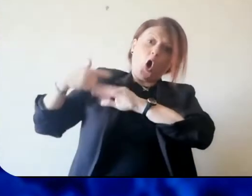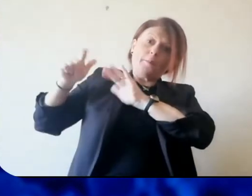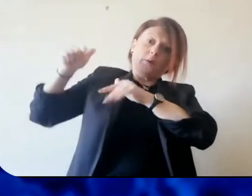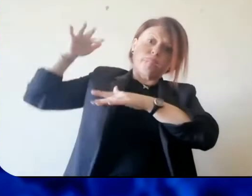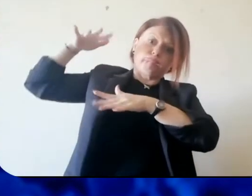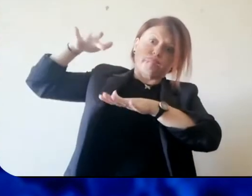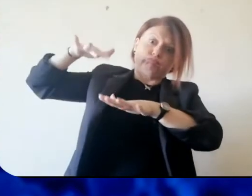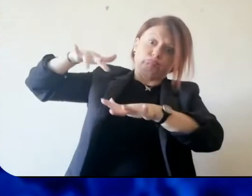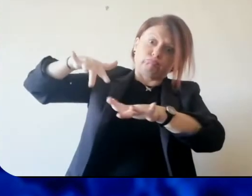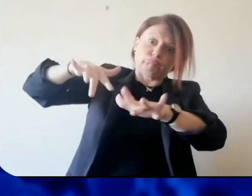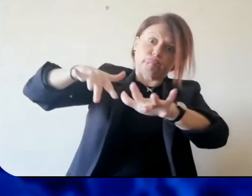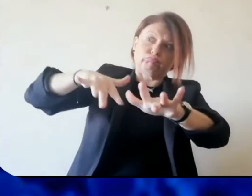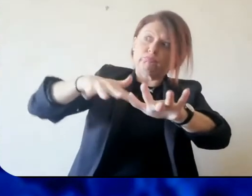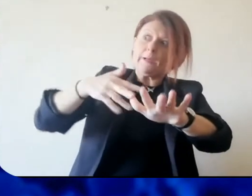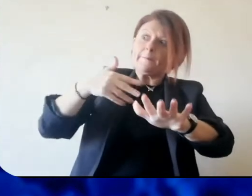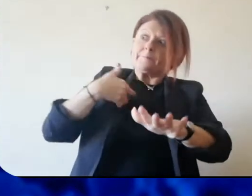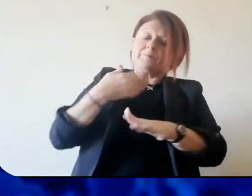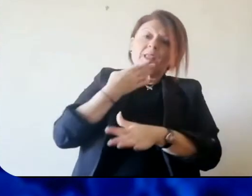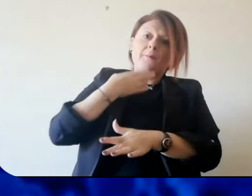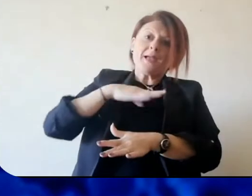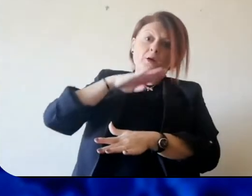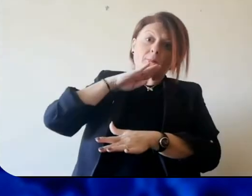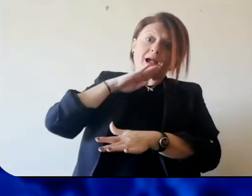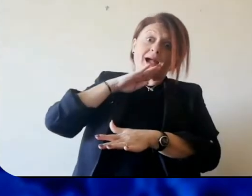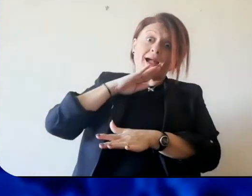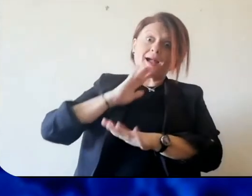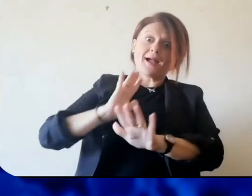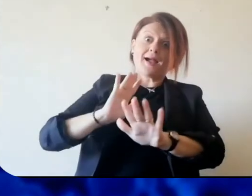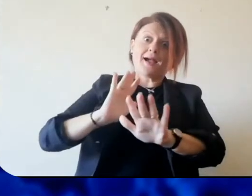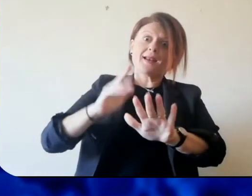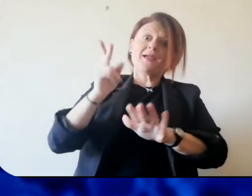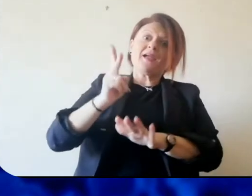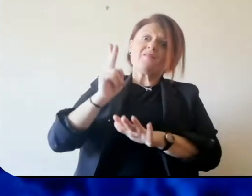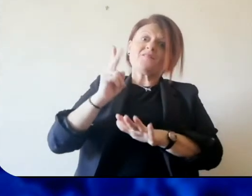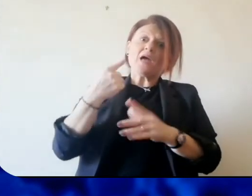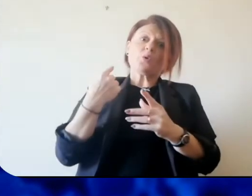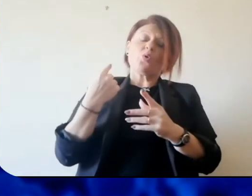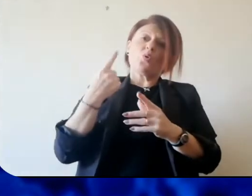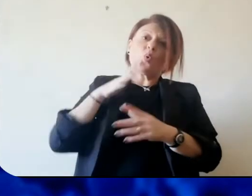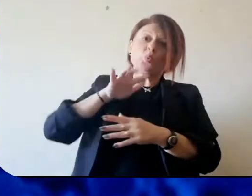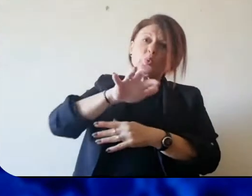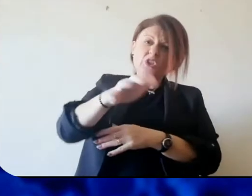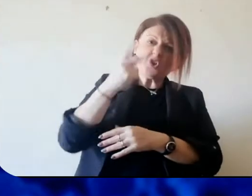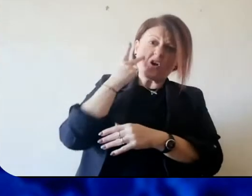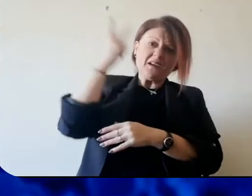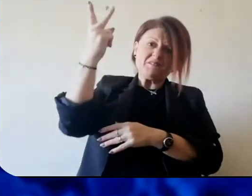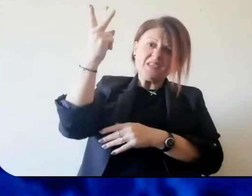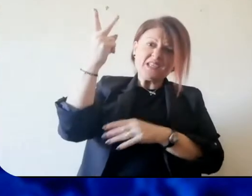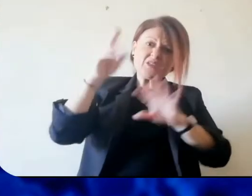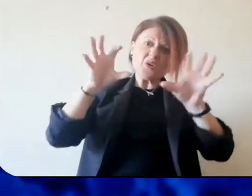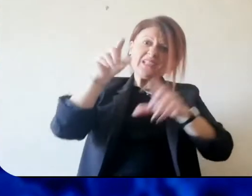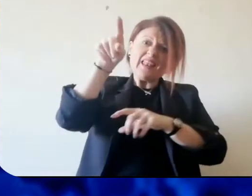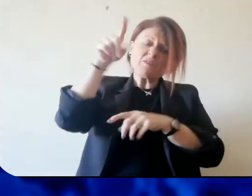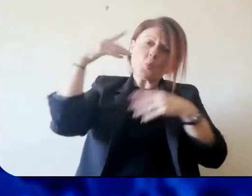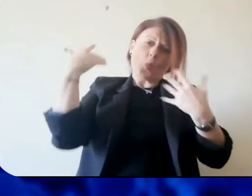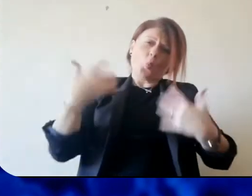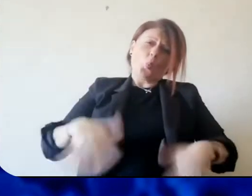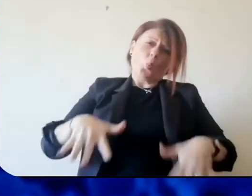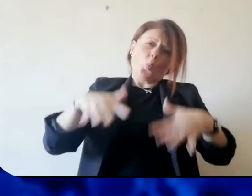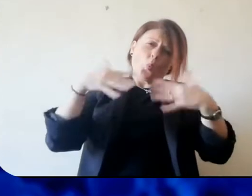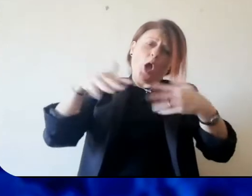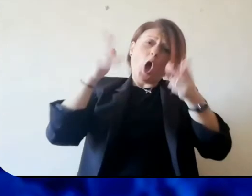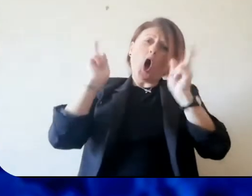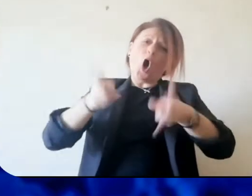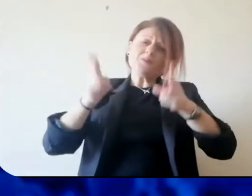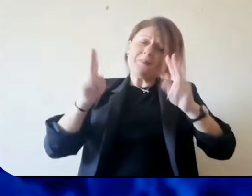confronti di altre zone d'Italia dove il fenomeno è esploso in maniera devastante. Assistiamo tutti i giorni a queste immagini, agli